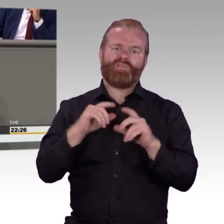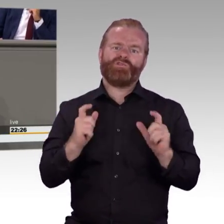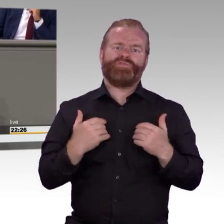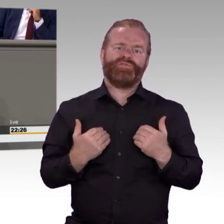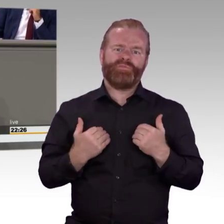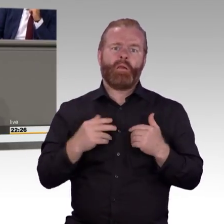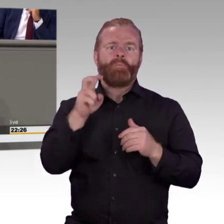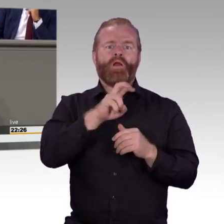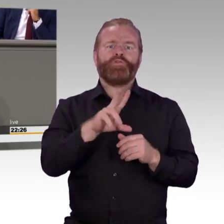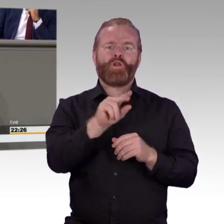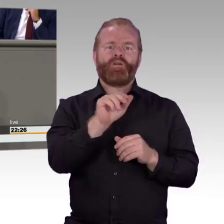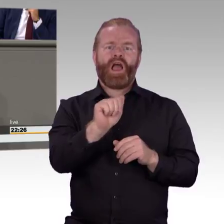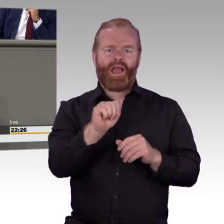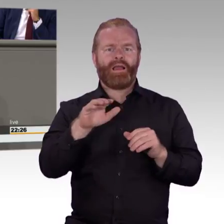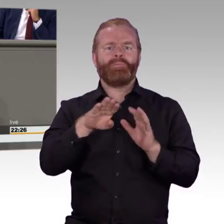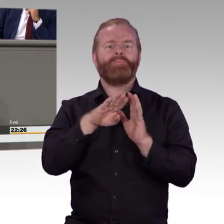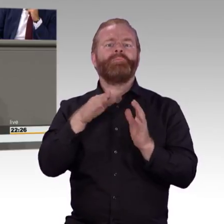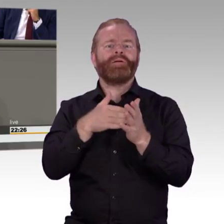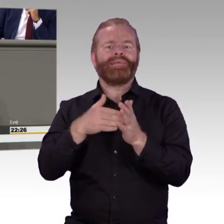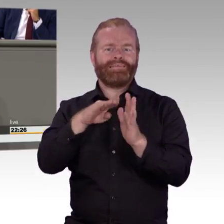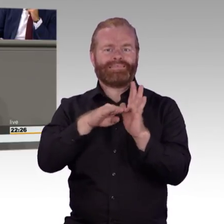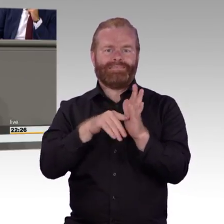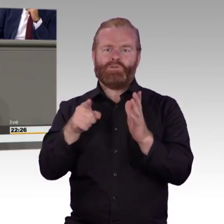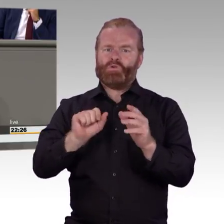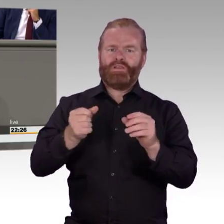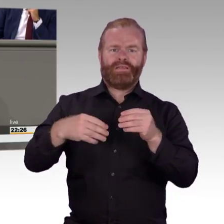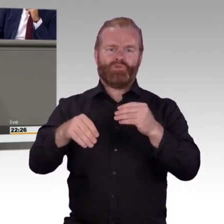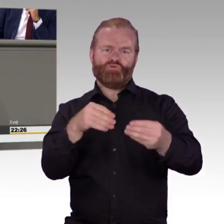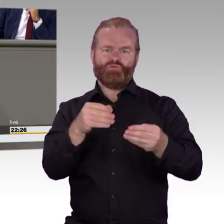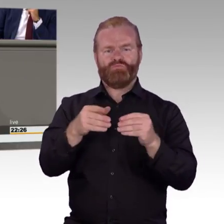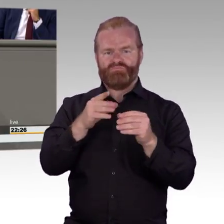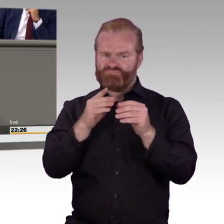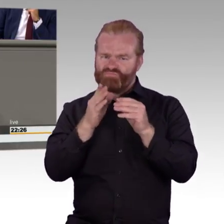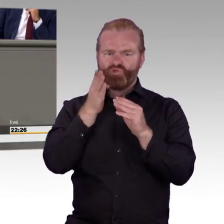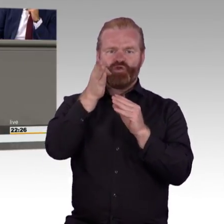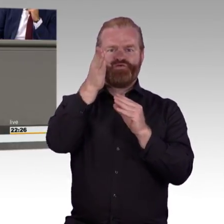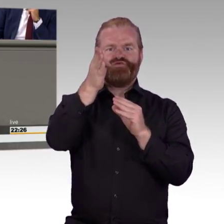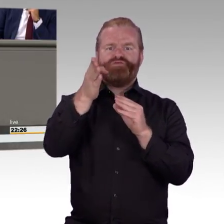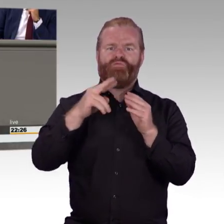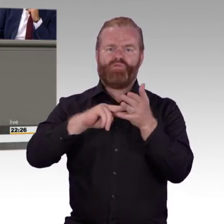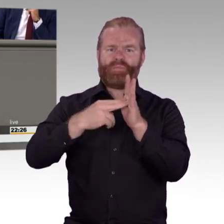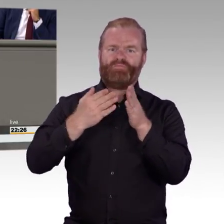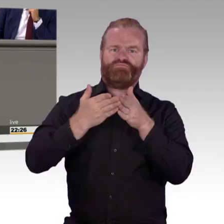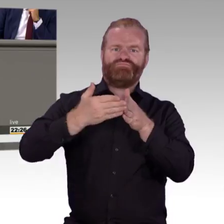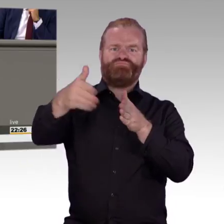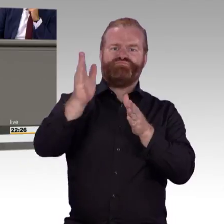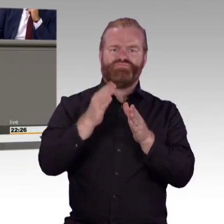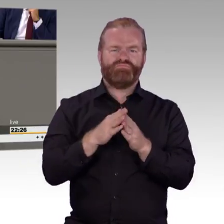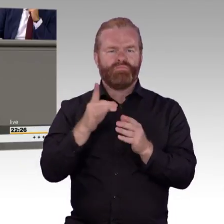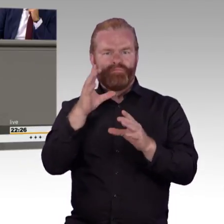betrachten, sondern muss sie im Kanon der Berichterstattungen des Monitorings und der Schlichtungsstelle sehen. Öffentliche Stellen,